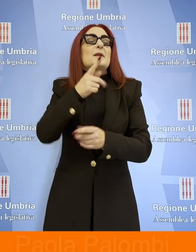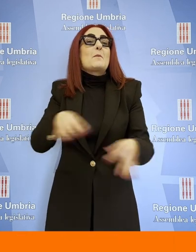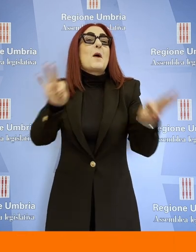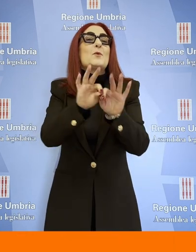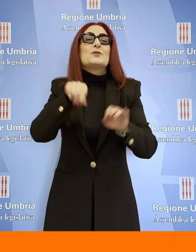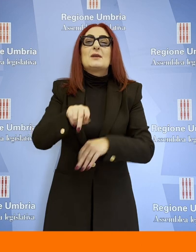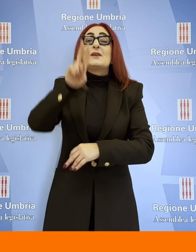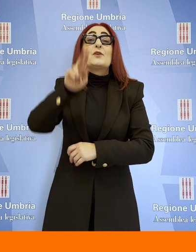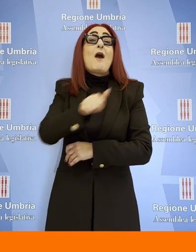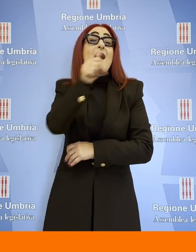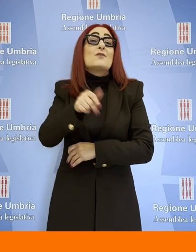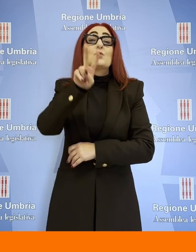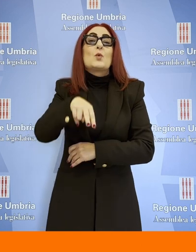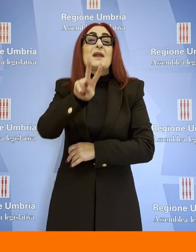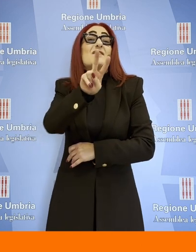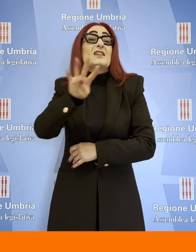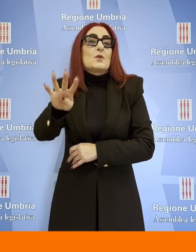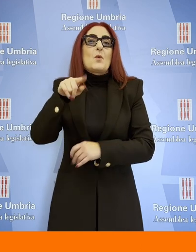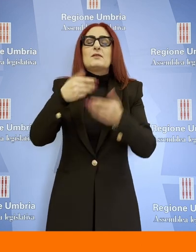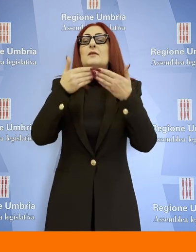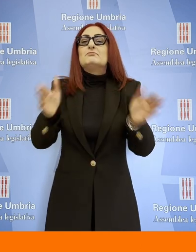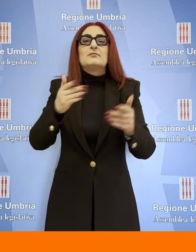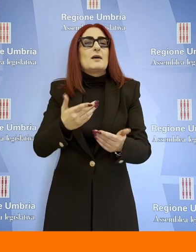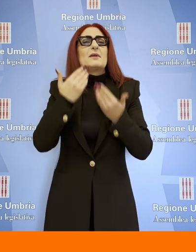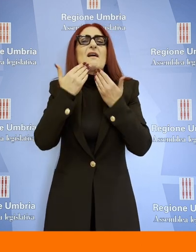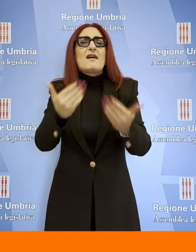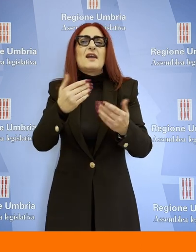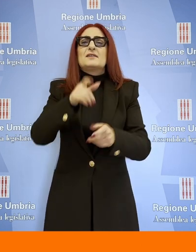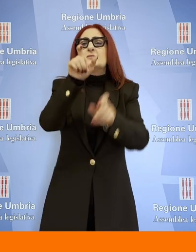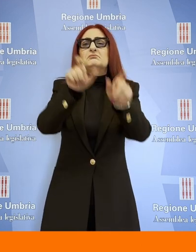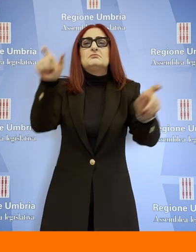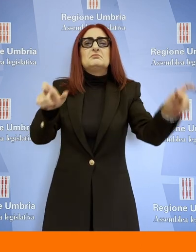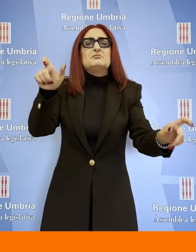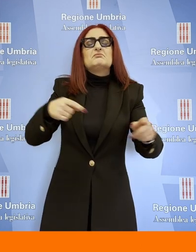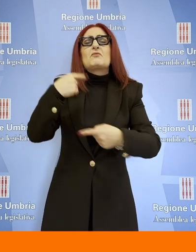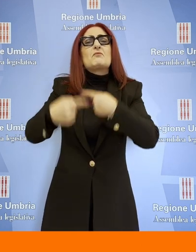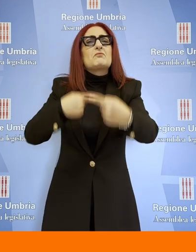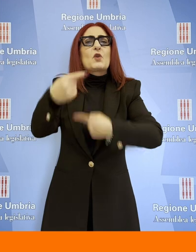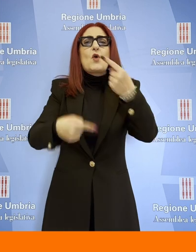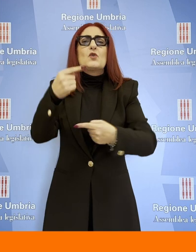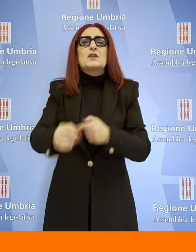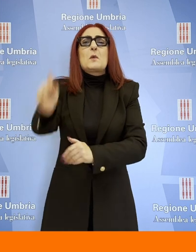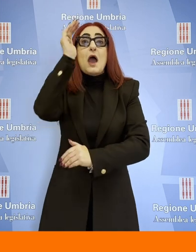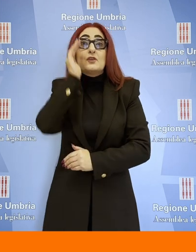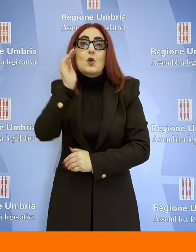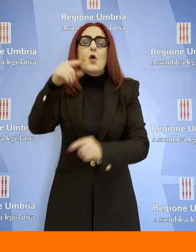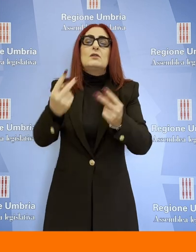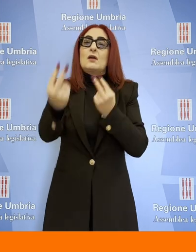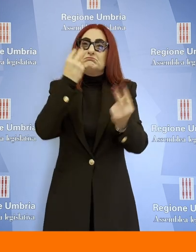2024, lo apriamo con un ringraziamento a quanti ci premiano costantemente con il loro ascolto e la visione